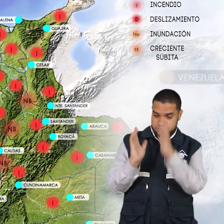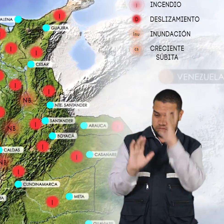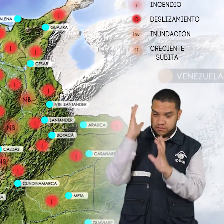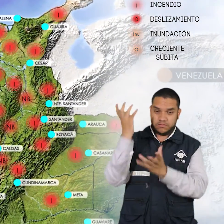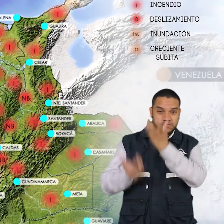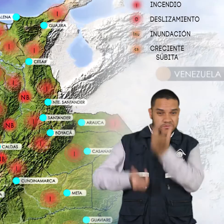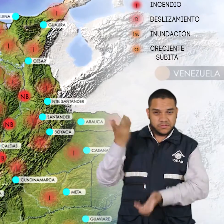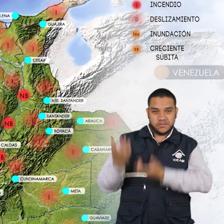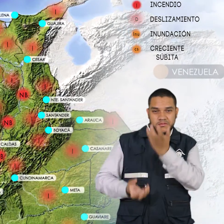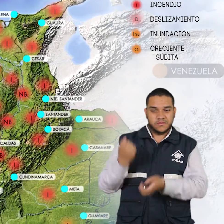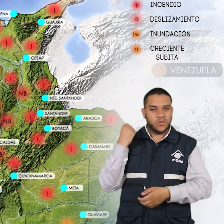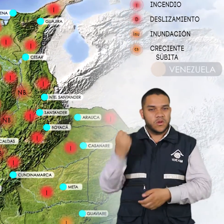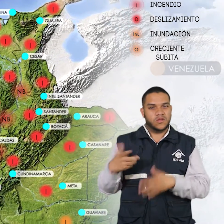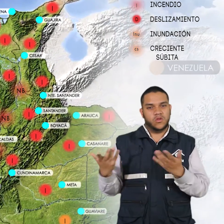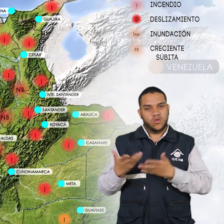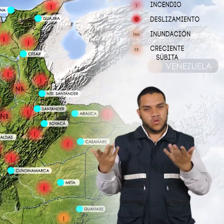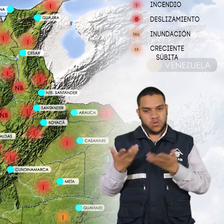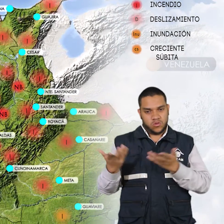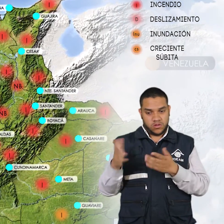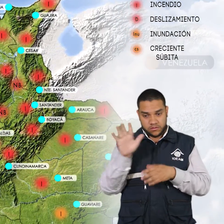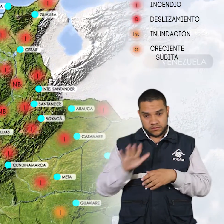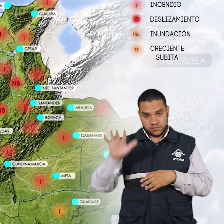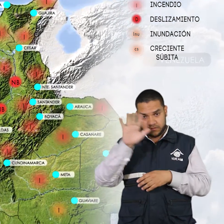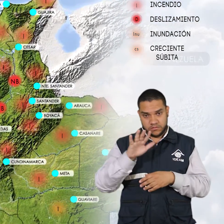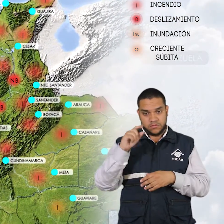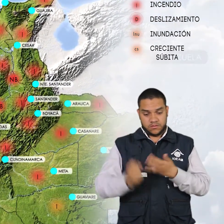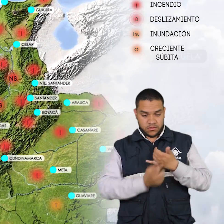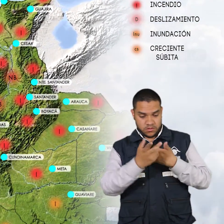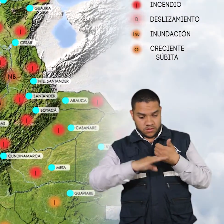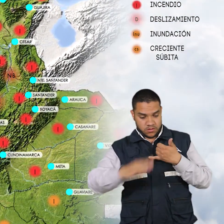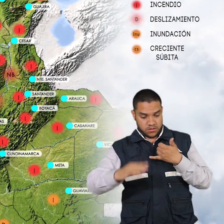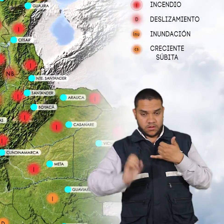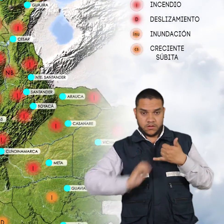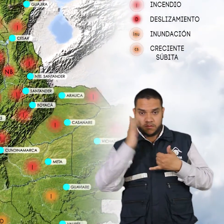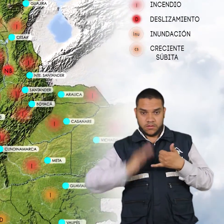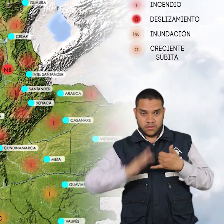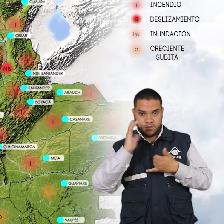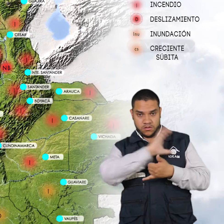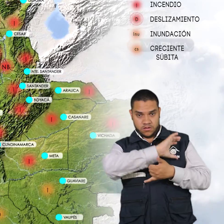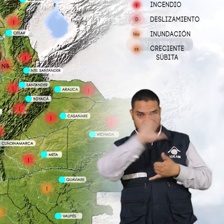cobertura vegetal en algunos municipios de las regiones Andina, Pacífica, Caribe y Orinoquía.